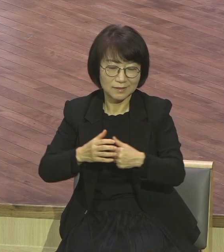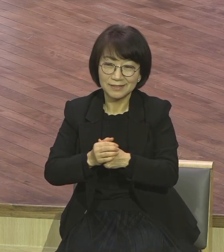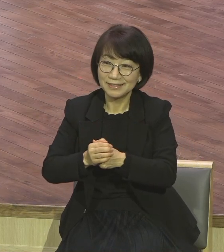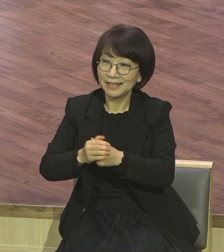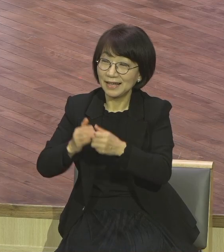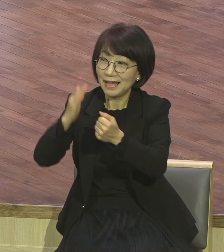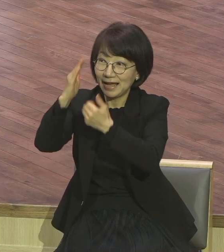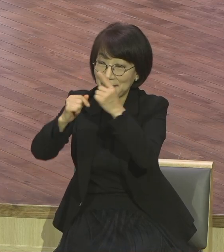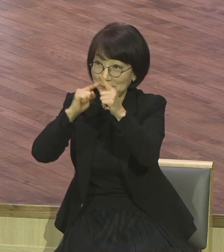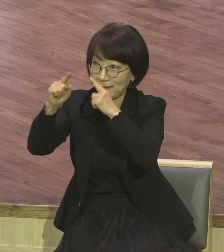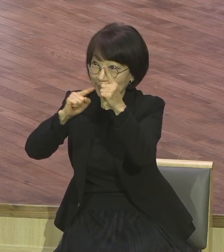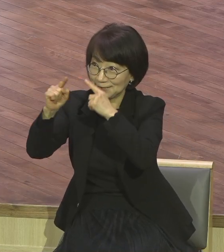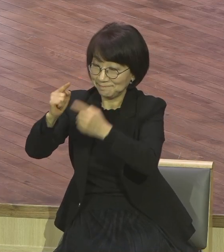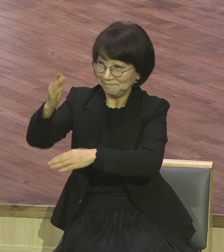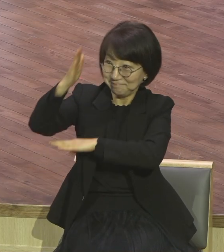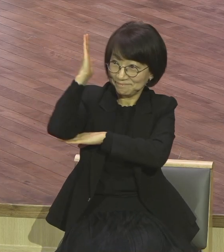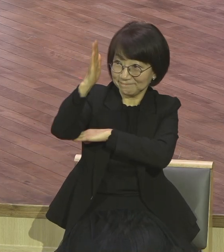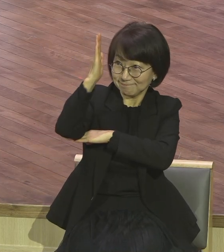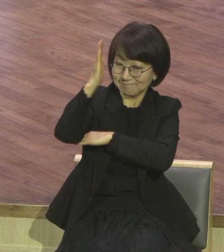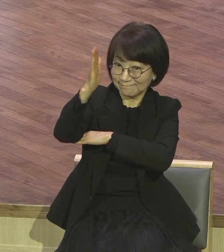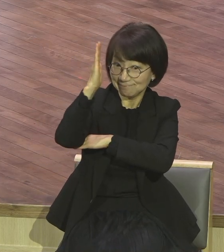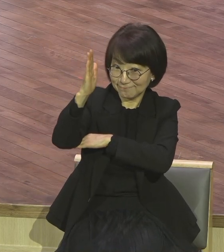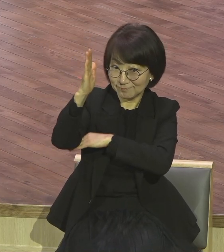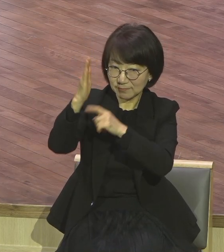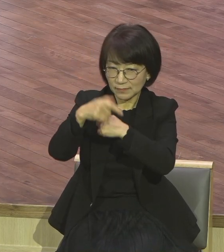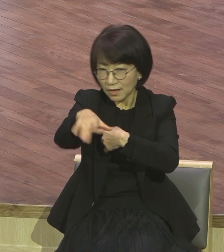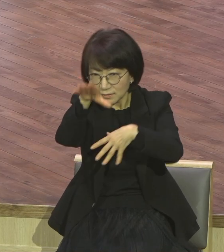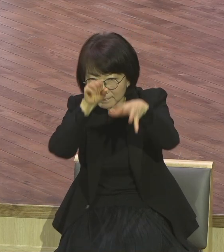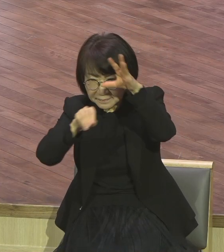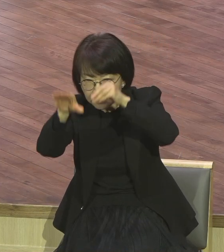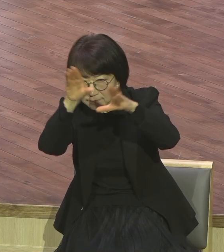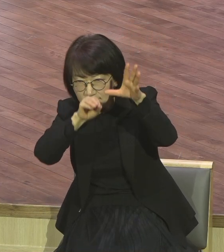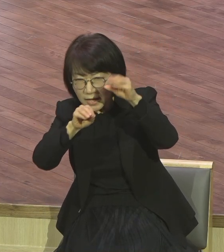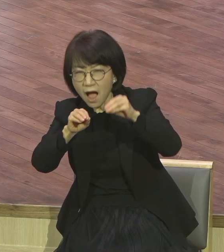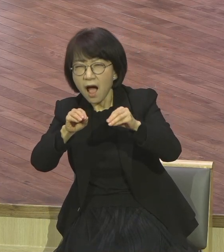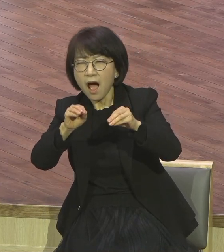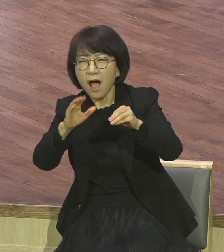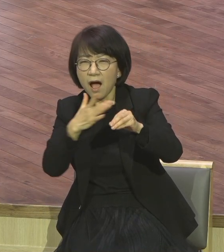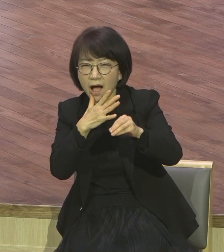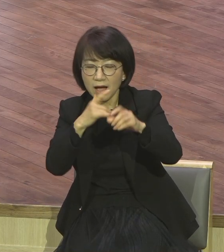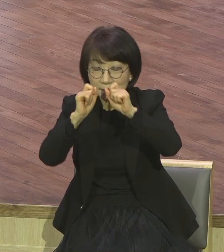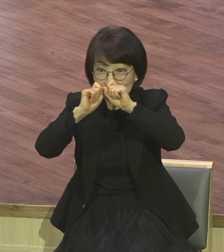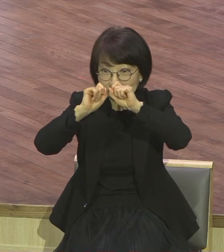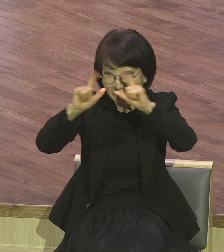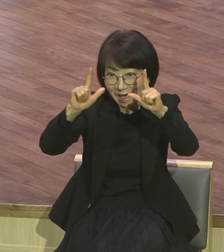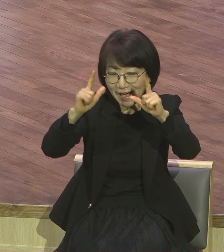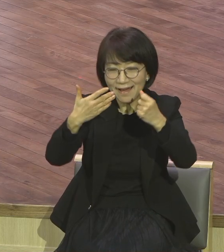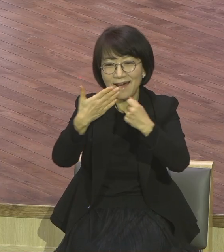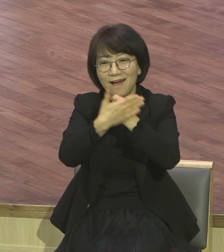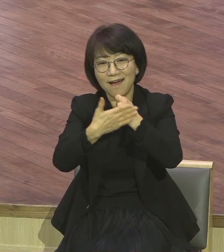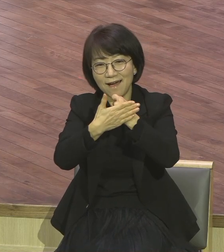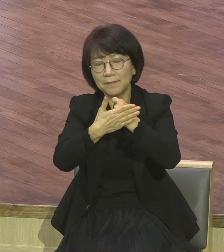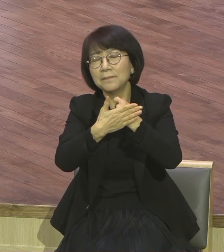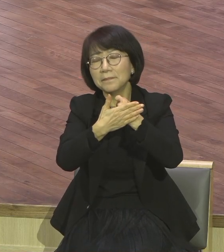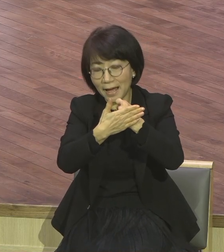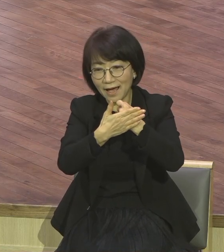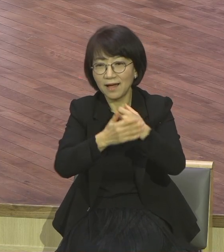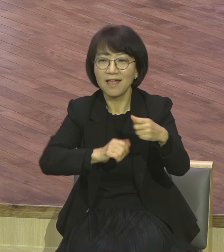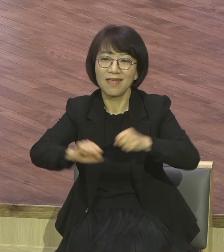말씀이 선부됐을 때 그것이 깨달아져야 뭐예요? 그 다음에 행동이 나오지요. 깨달아져야지